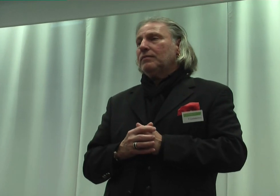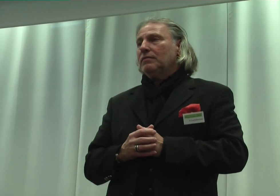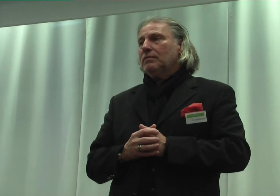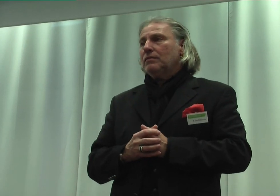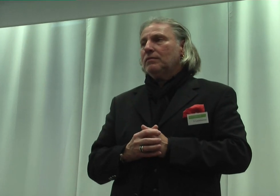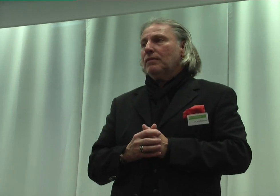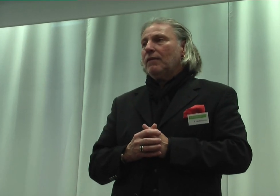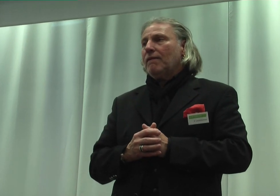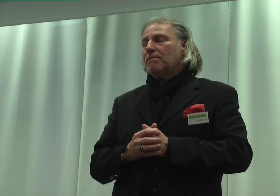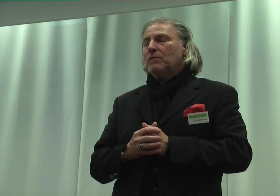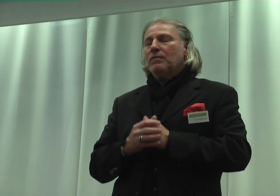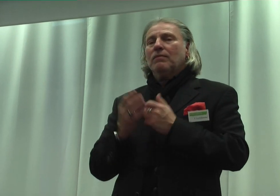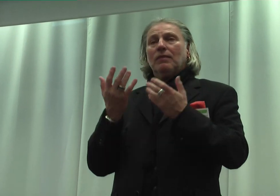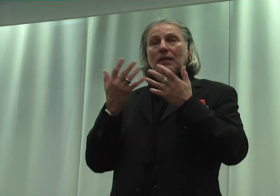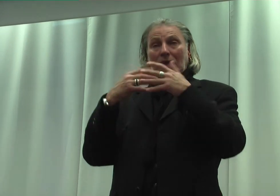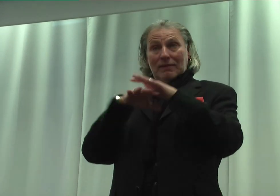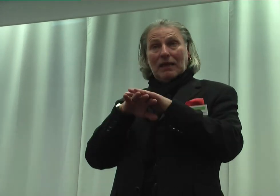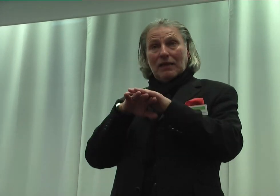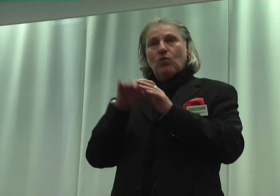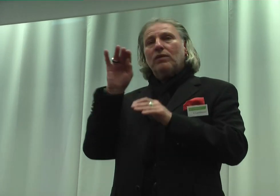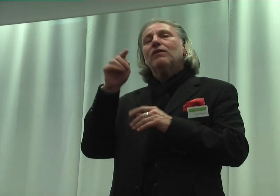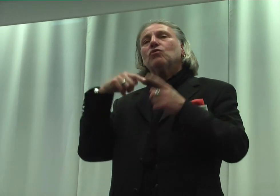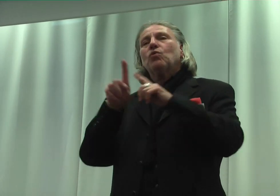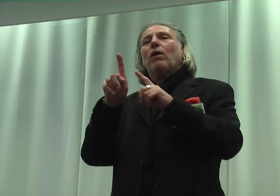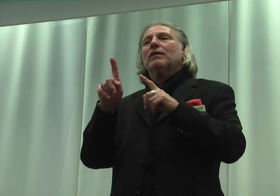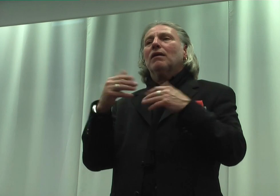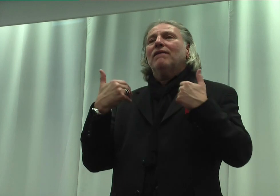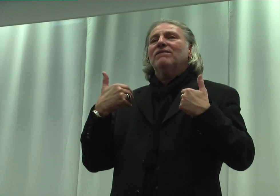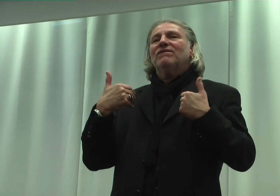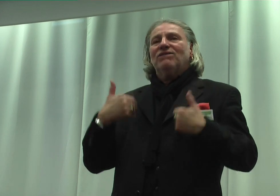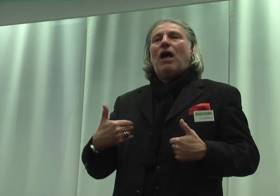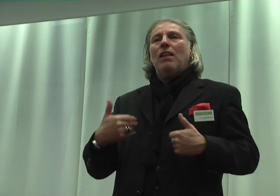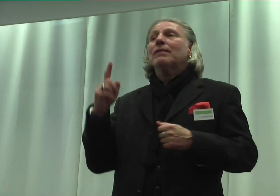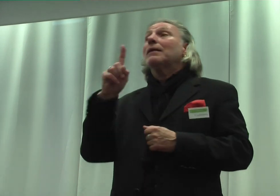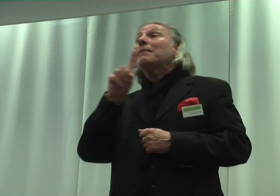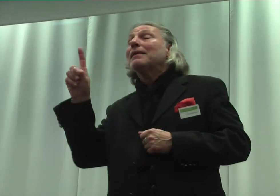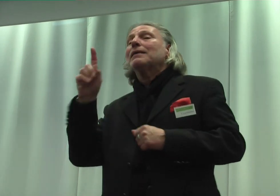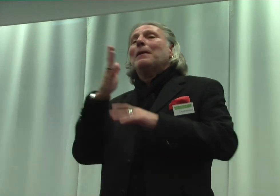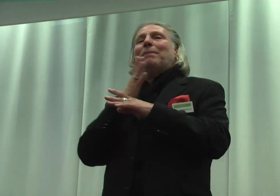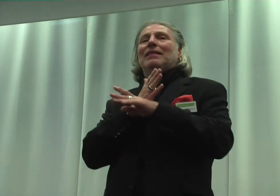Integration wird auch durch das Verhalten nichtbehinderter Menschen erschwert.